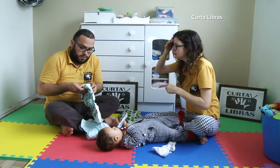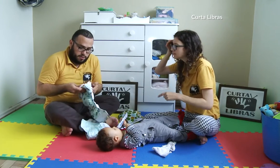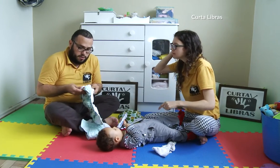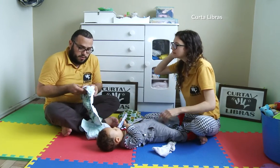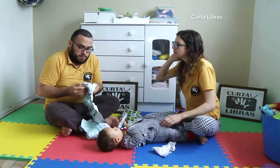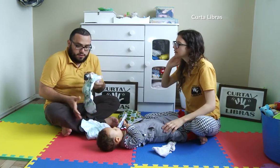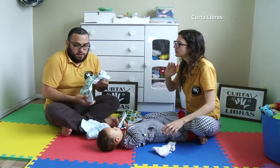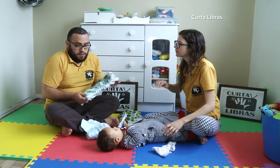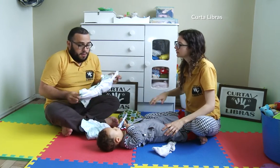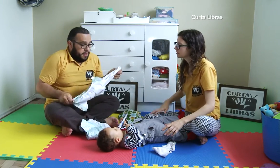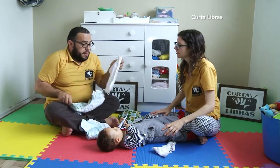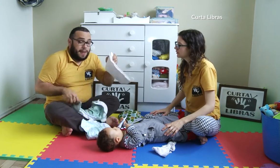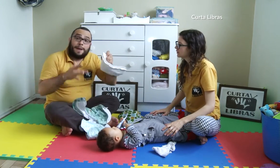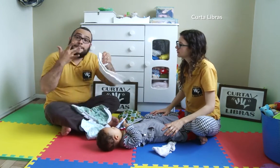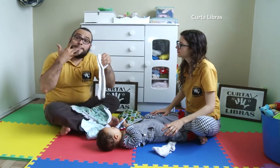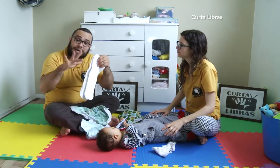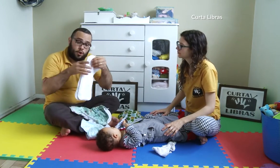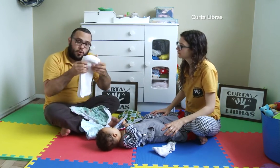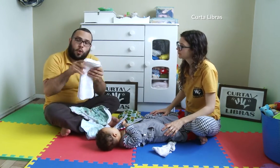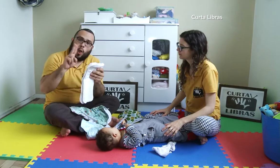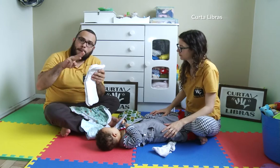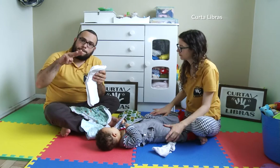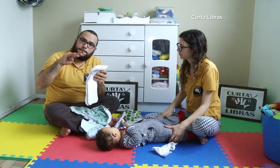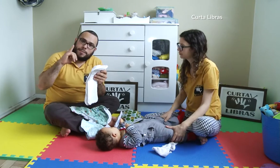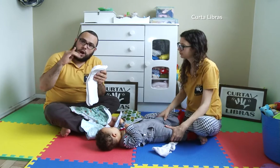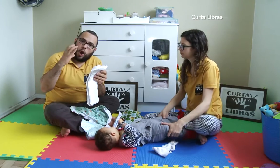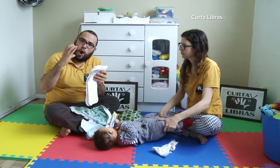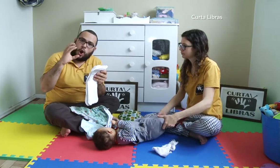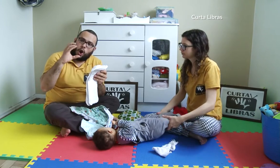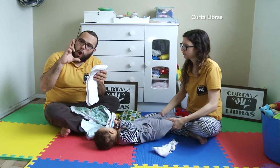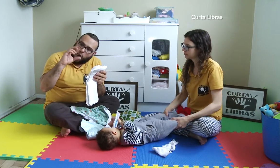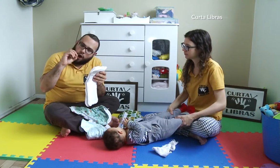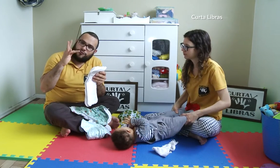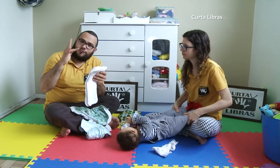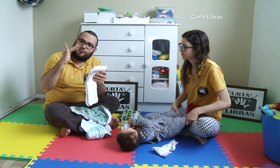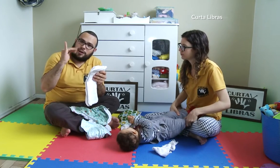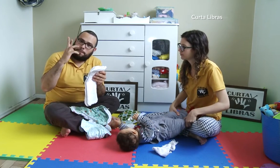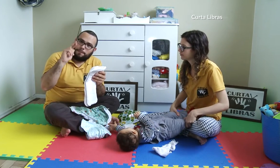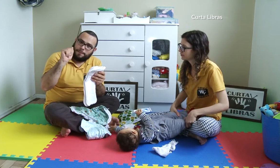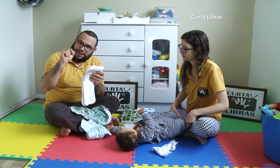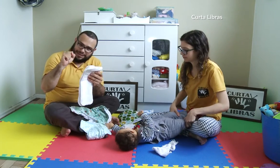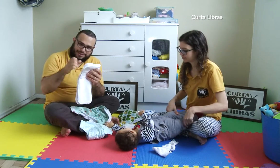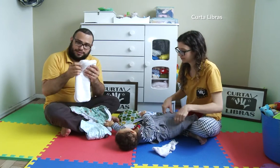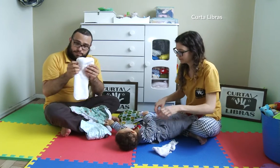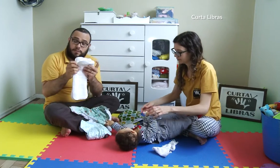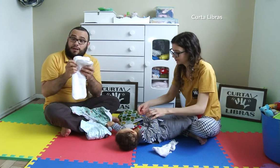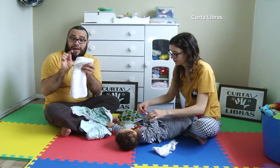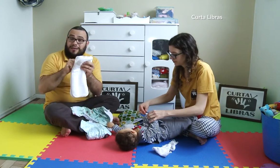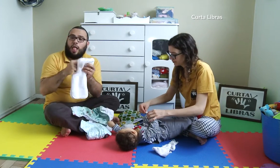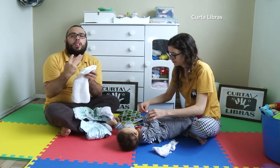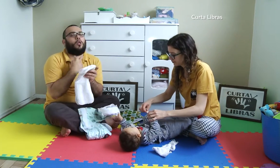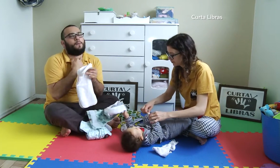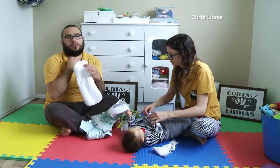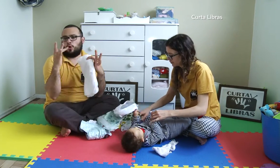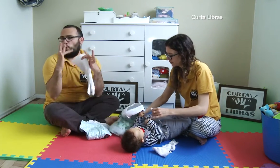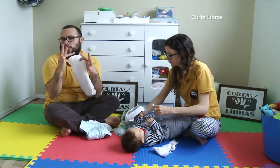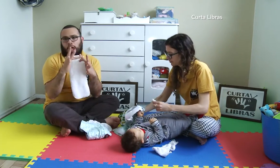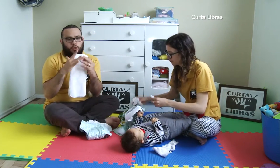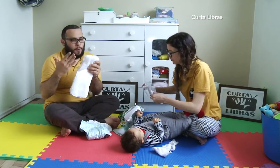Esse é branco. E o tecido é microfibra. E não pode ter contato com a pele. Precisa sempre colocar dentro